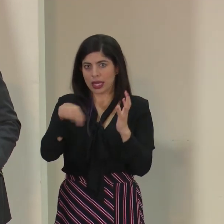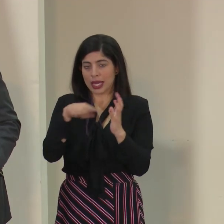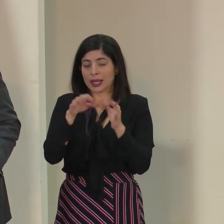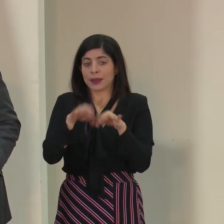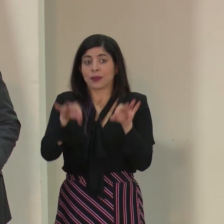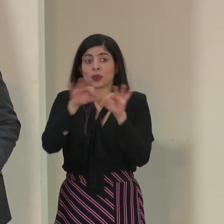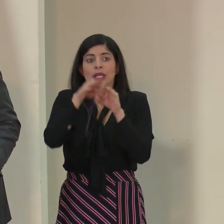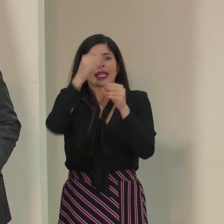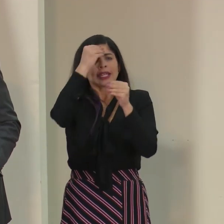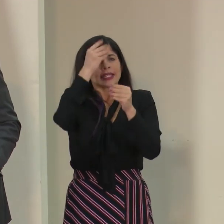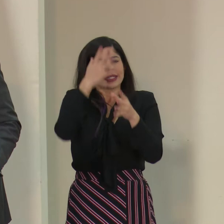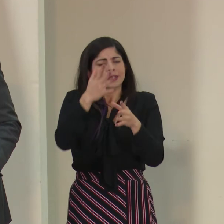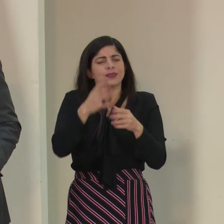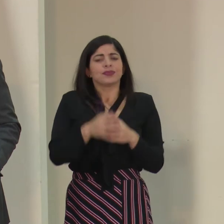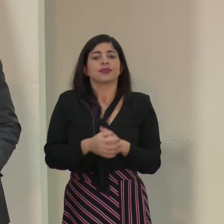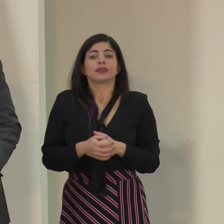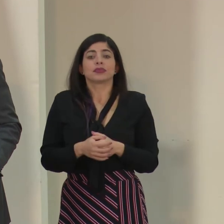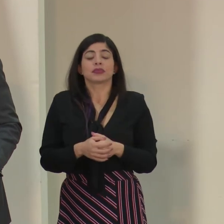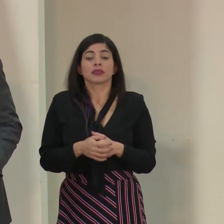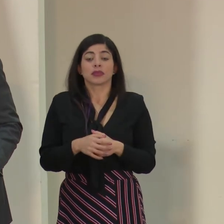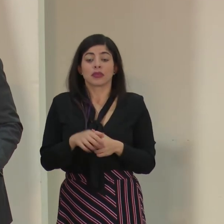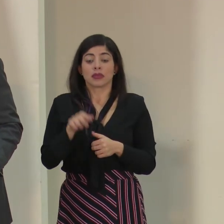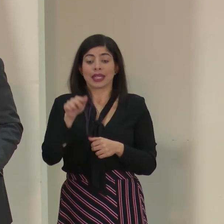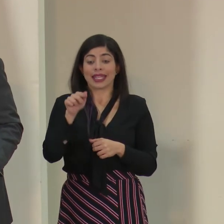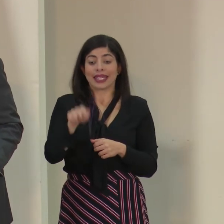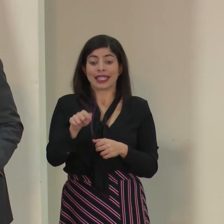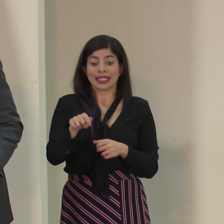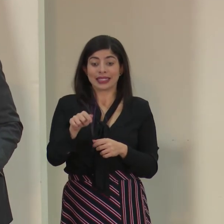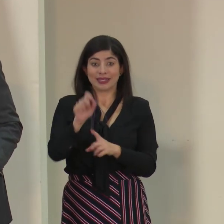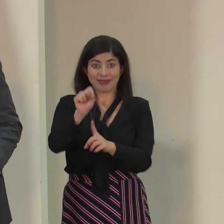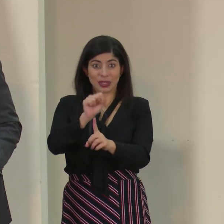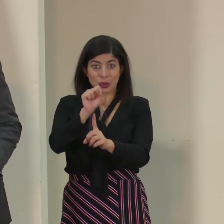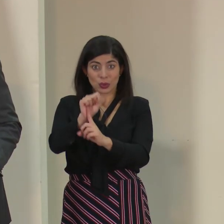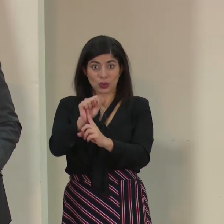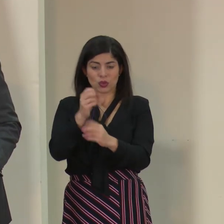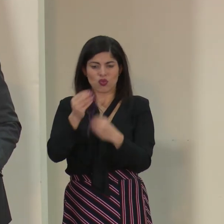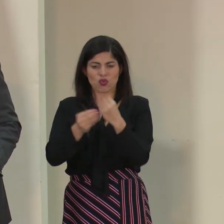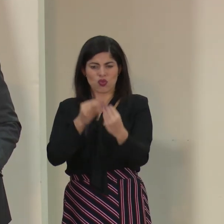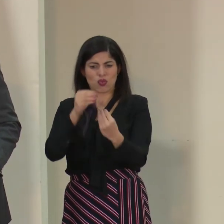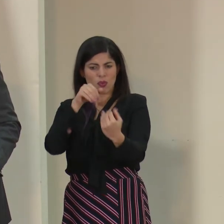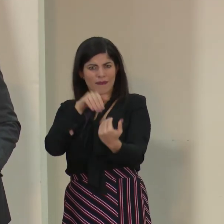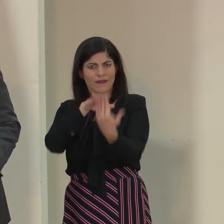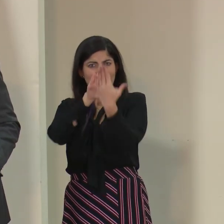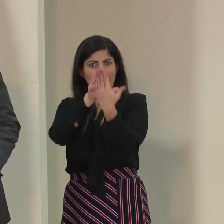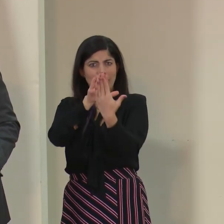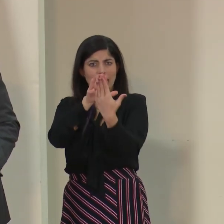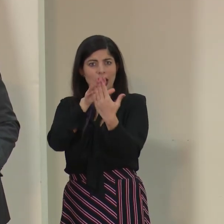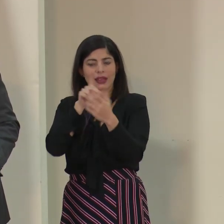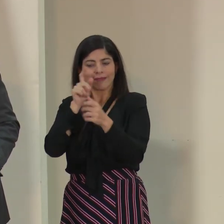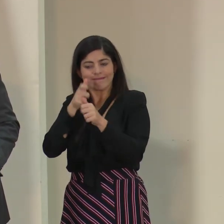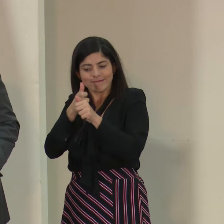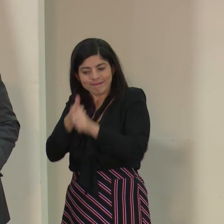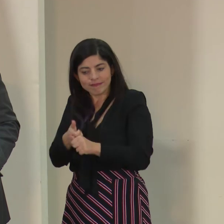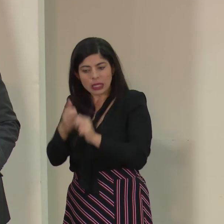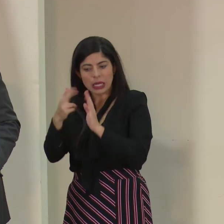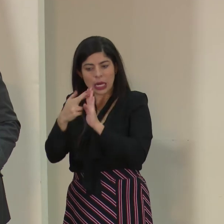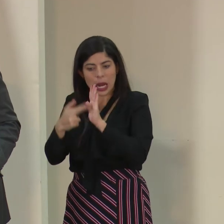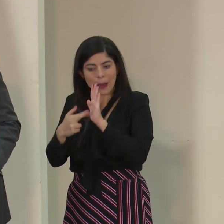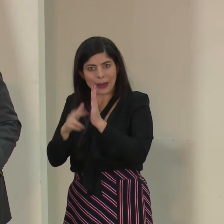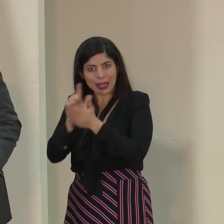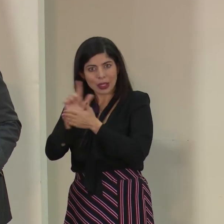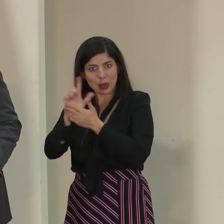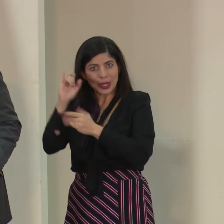mencionar que frente a esta condición y de acuerdo con el Reglamento Sanitario Internacional